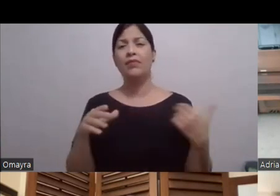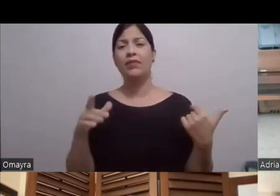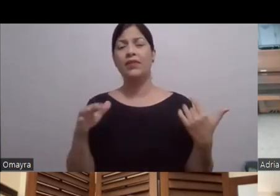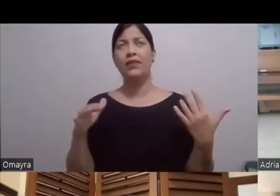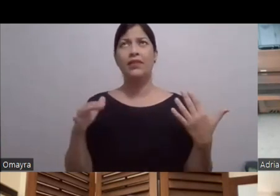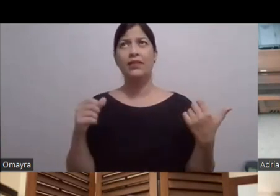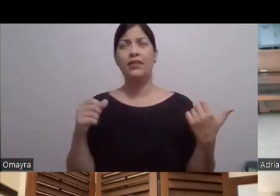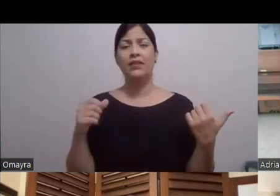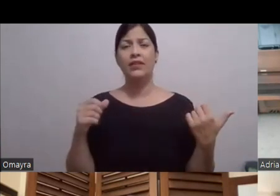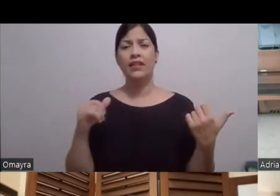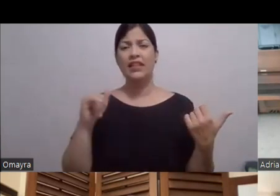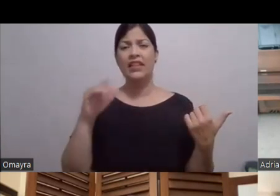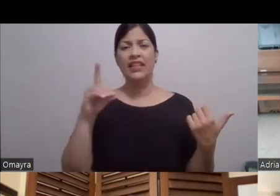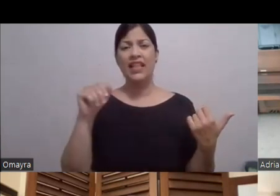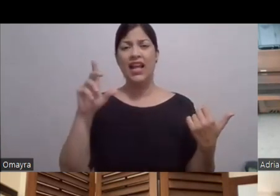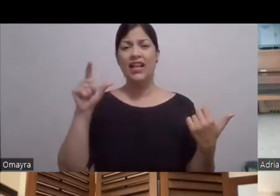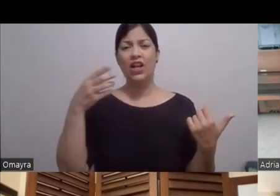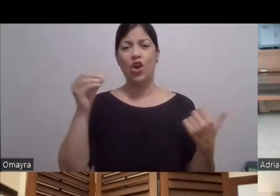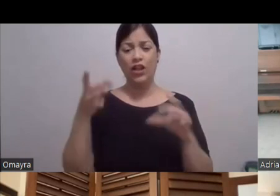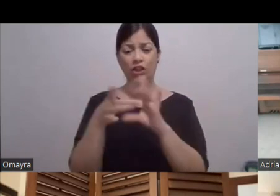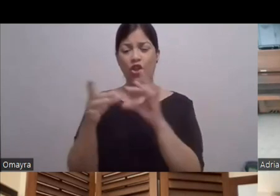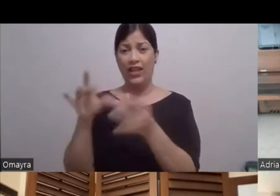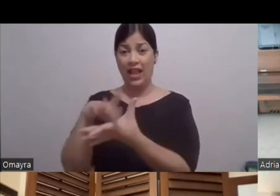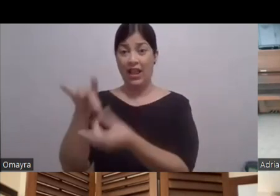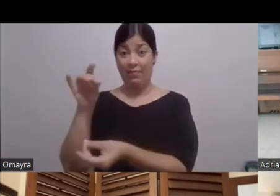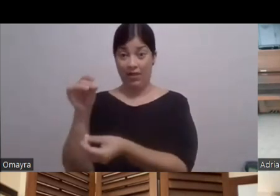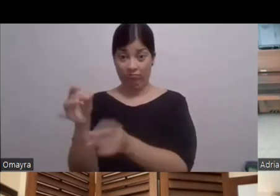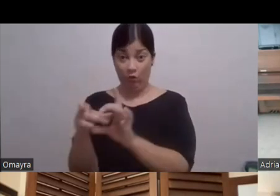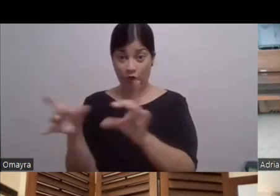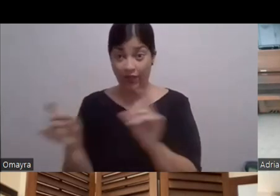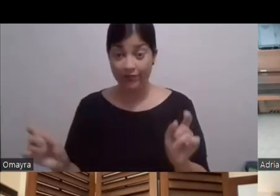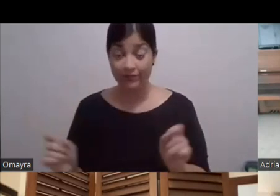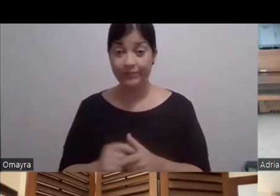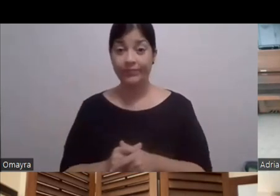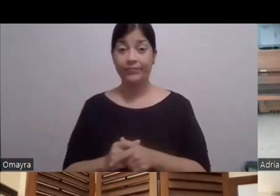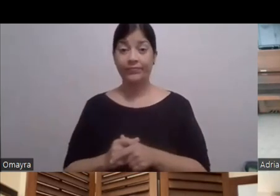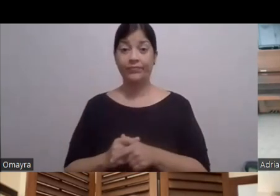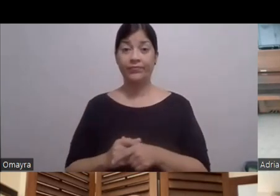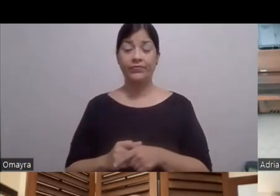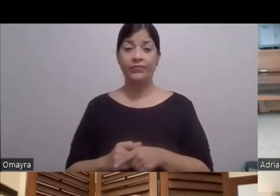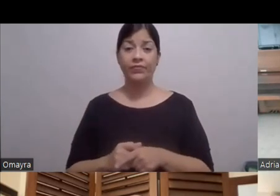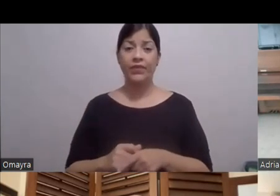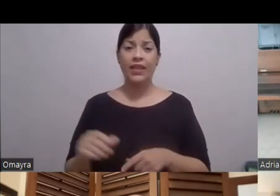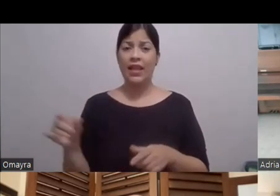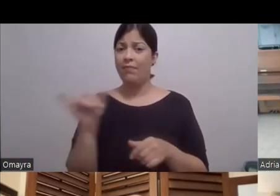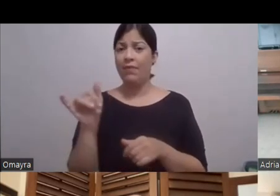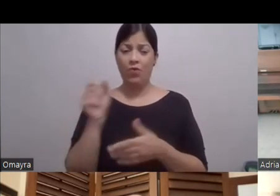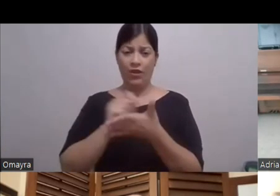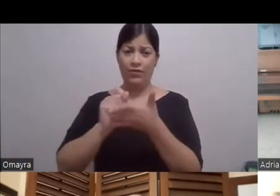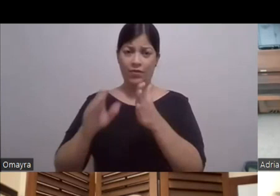Hidalgo La historia jamás contada Que es dirigida Por Antonio Serrano Que fue el que dirigió Sexo Boy Lágrima Este La casa productora Que